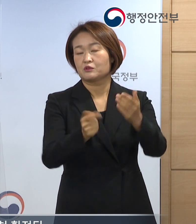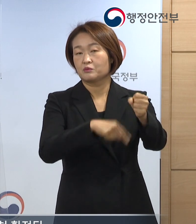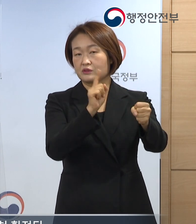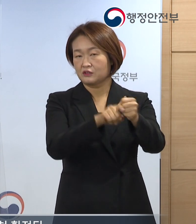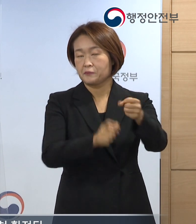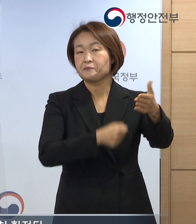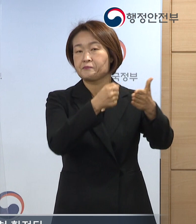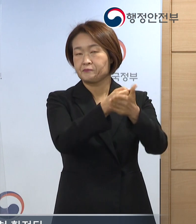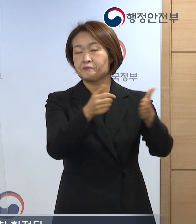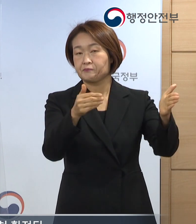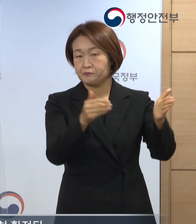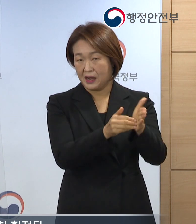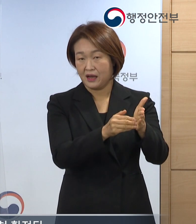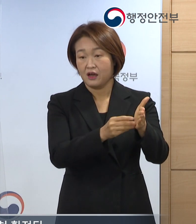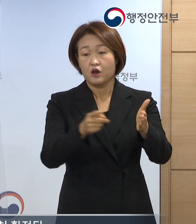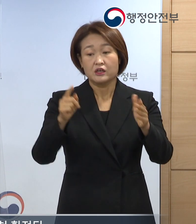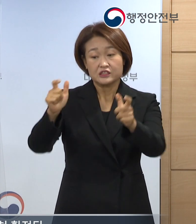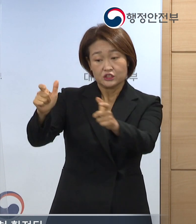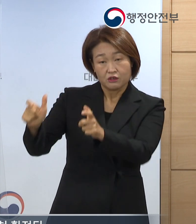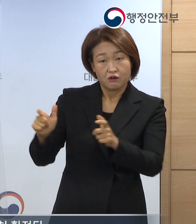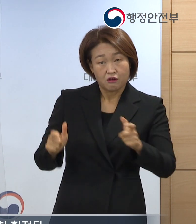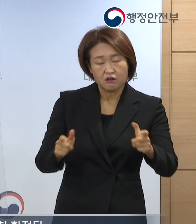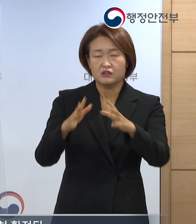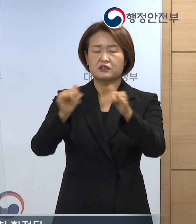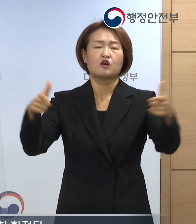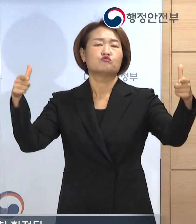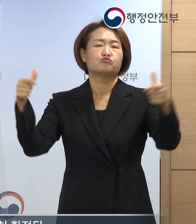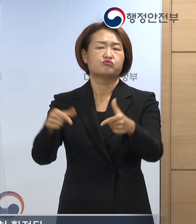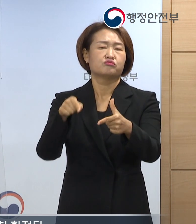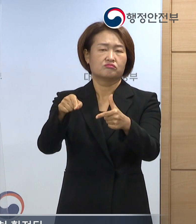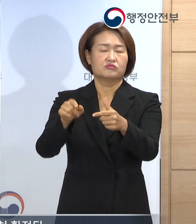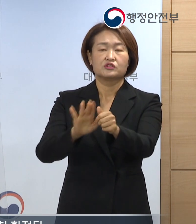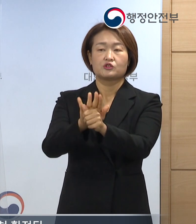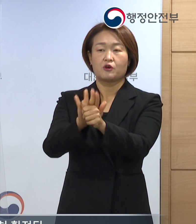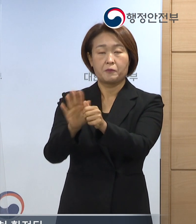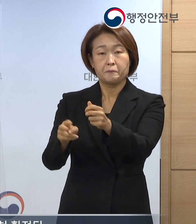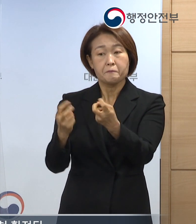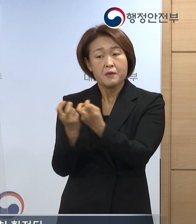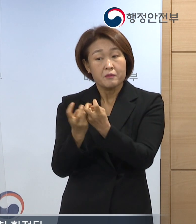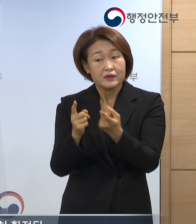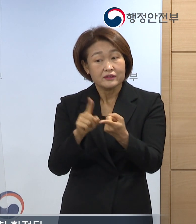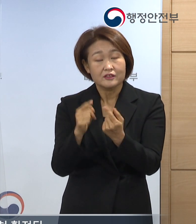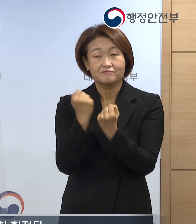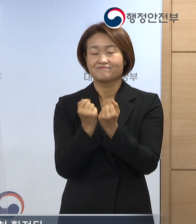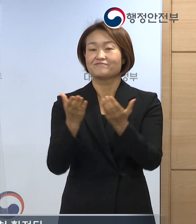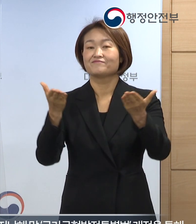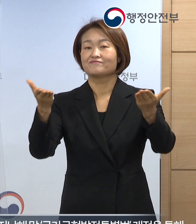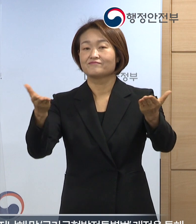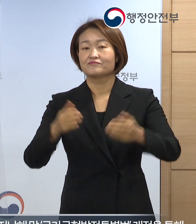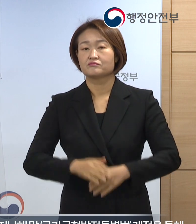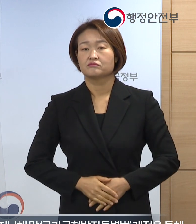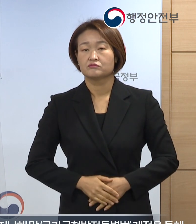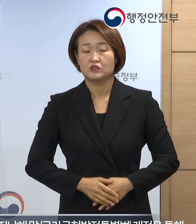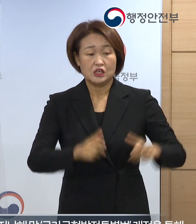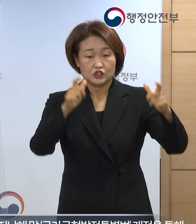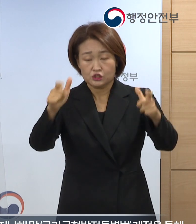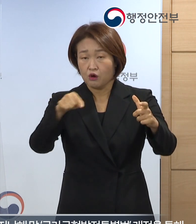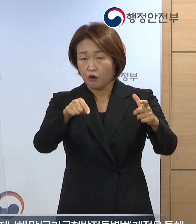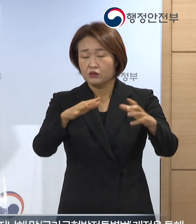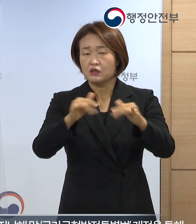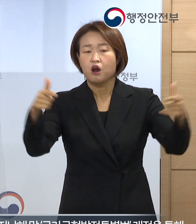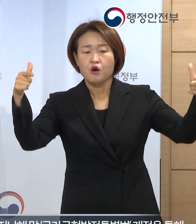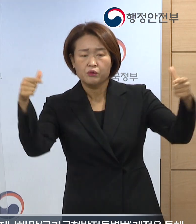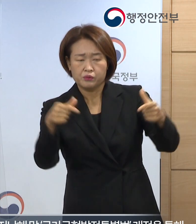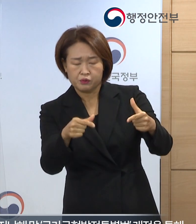인구 감소지역 지정 및 지원 방향에 대해 말씀드리겠습니다. 지역 인구 감소로 인한